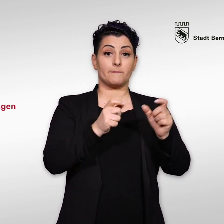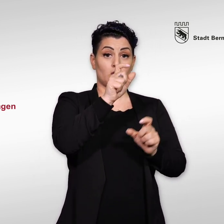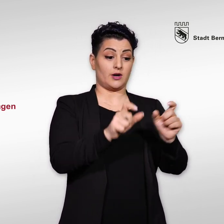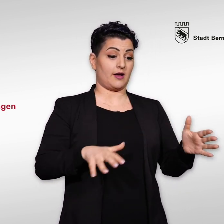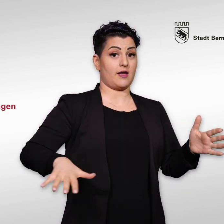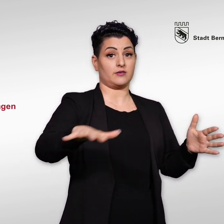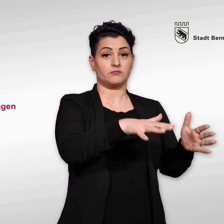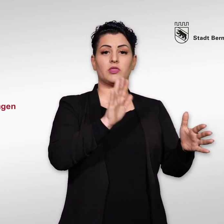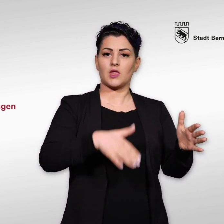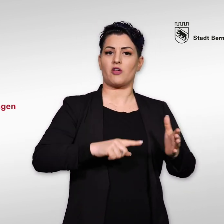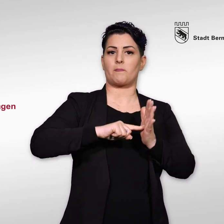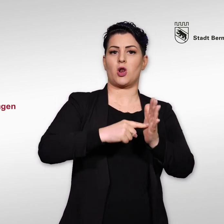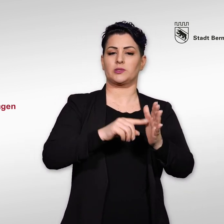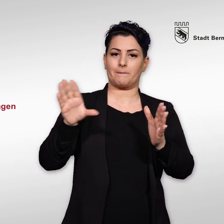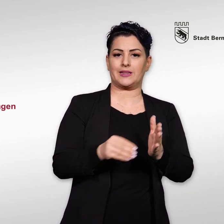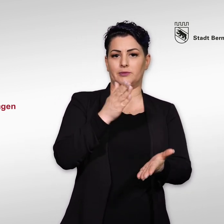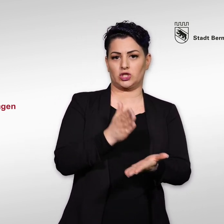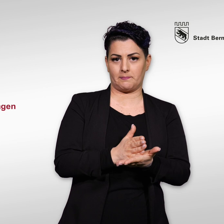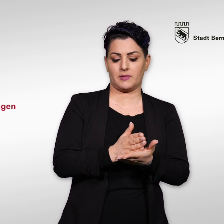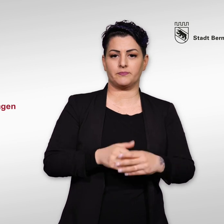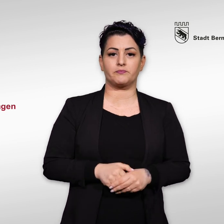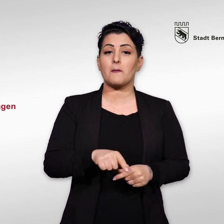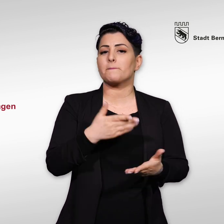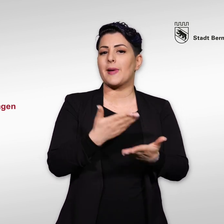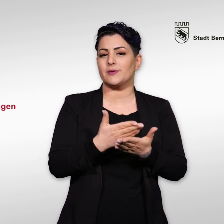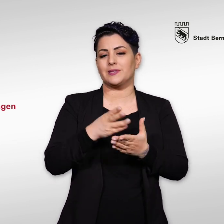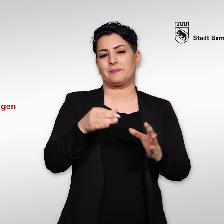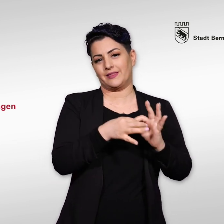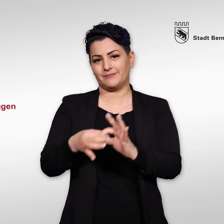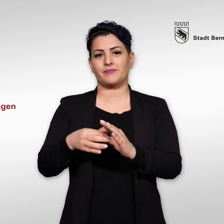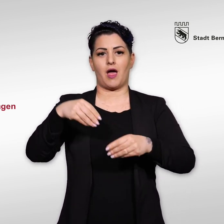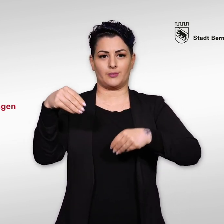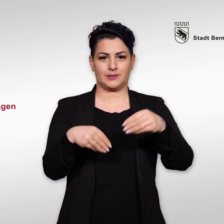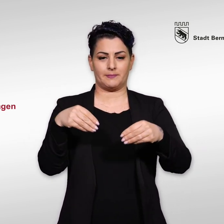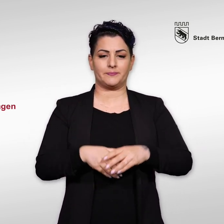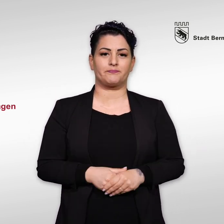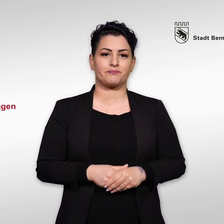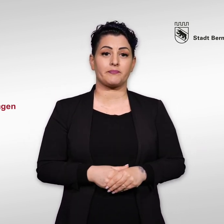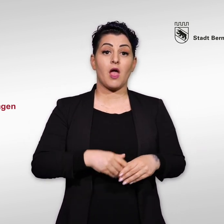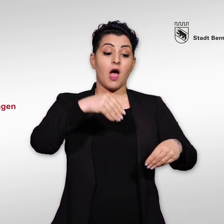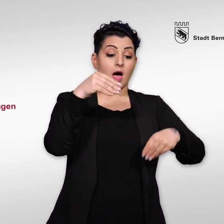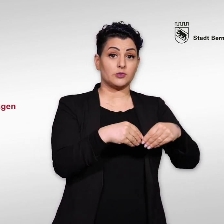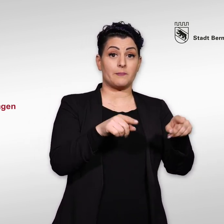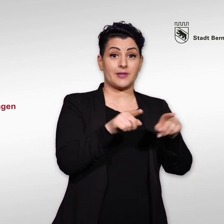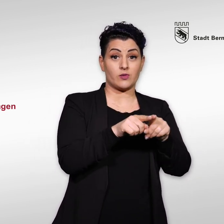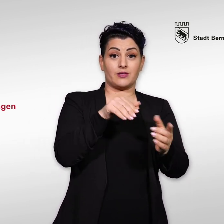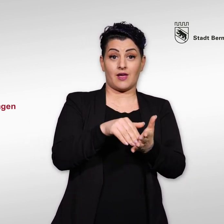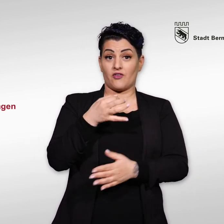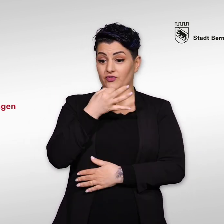Bürger und Bürgerinnen dürfen politisch mitbestimmen. Das geht zum Beispiel mit Abstimmen. Abstimmen heisst, ja oder nein